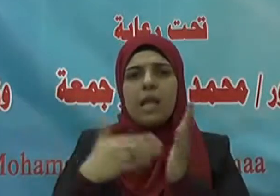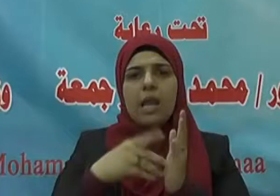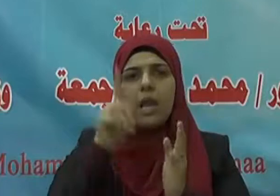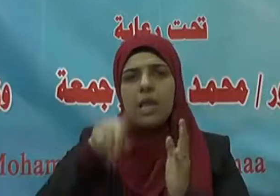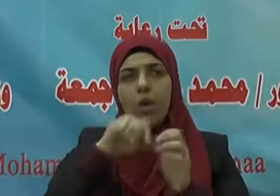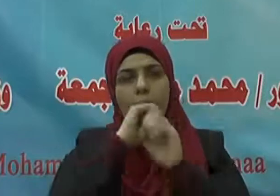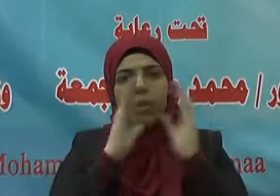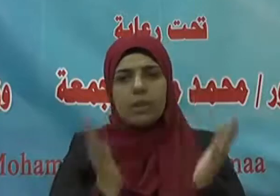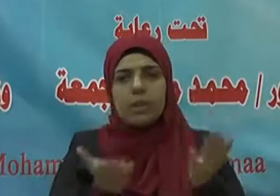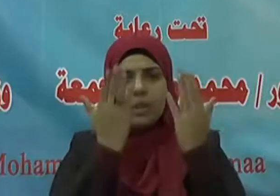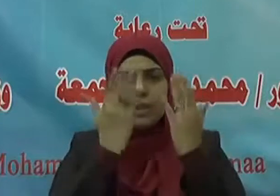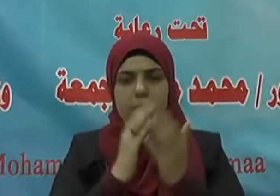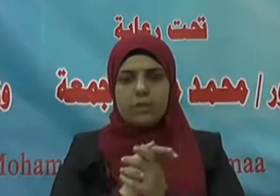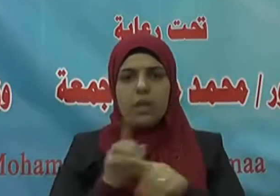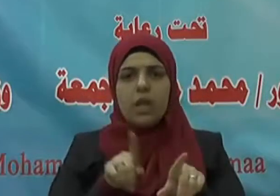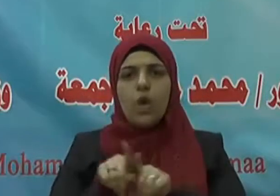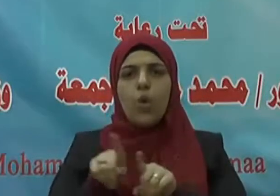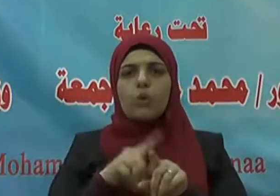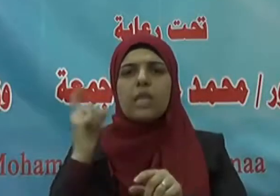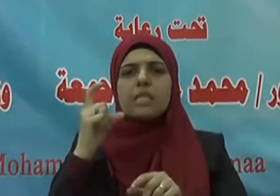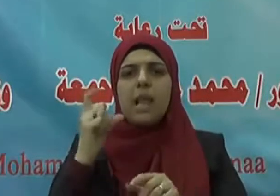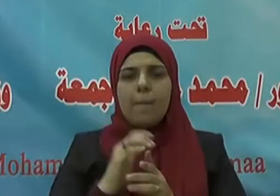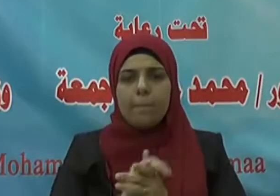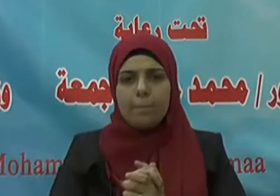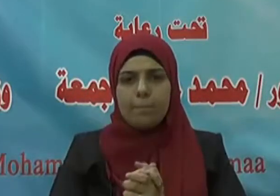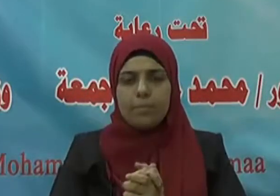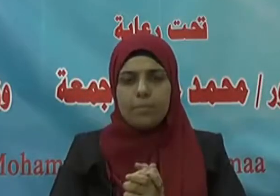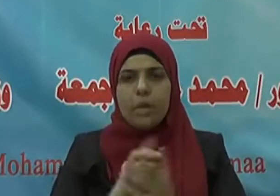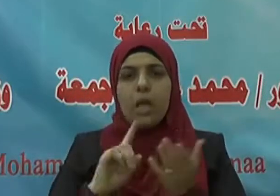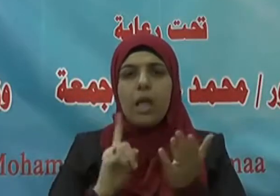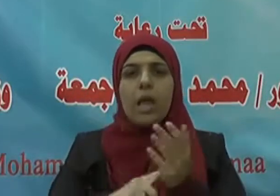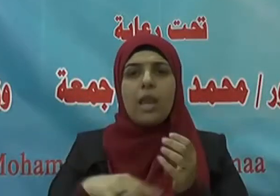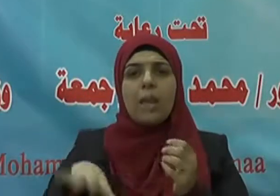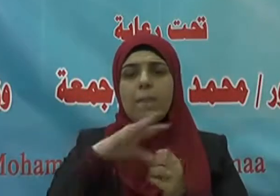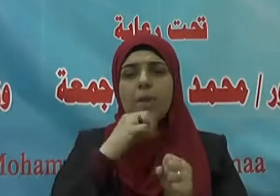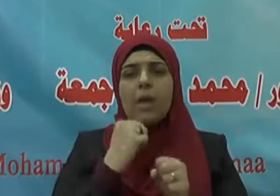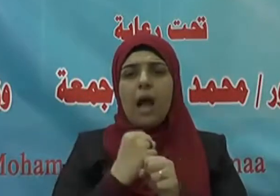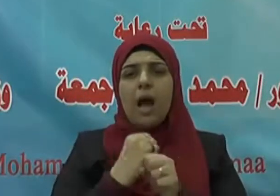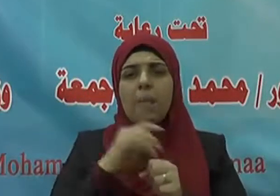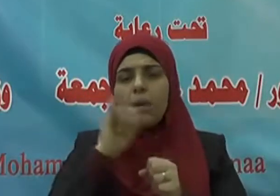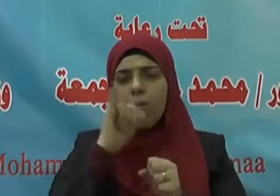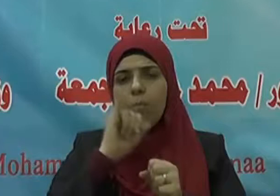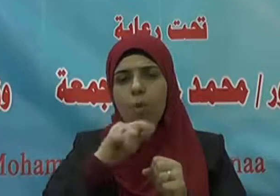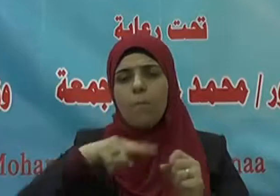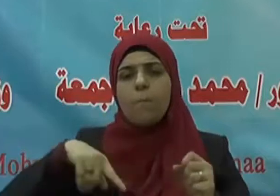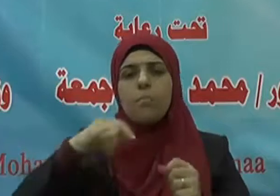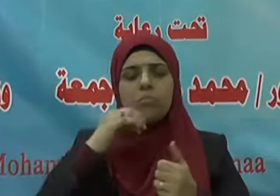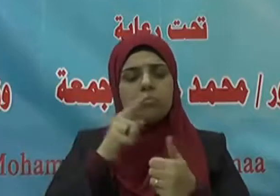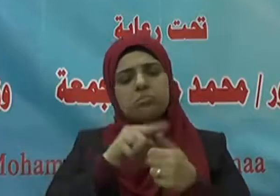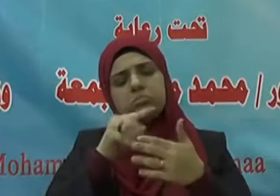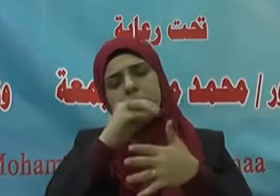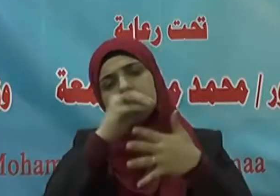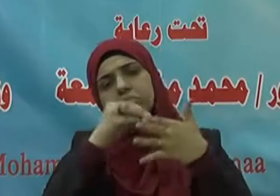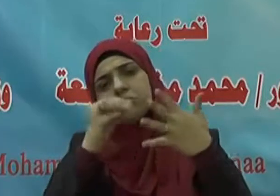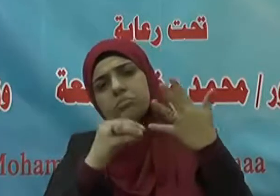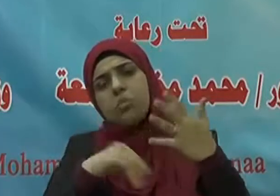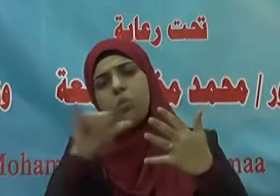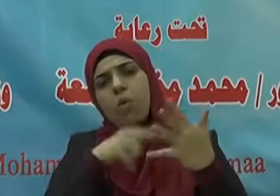تبعهم بإحسانٍ إلى يوم الدين إخوة الإسلام إن من أجل الميادين التي